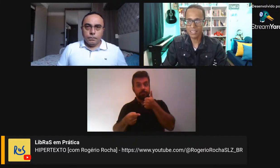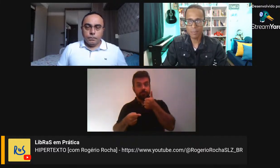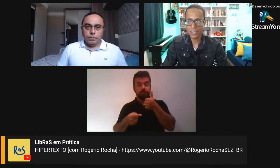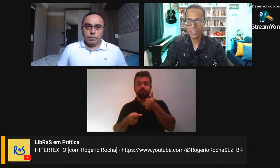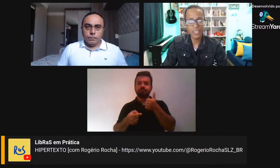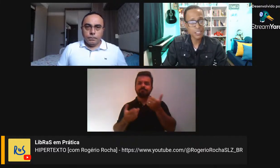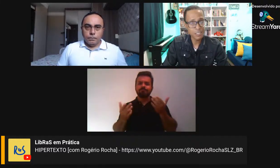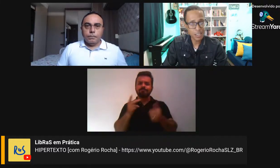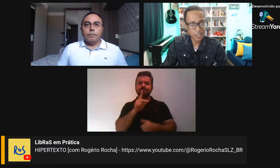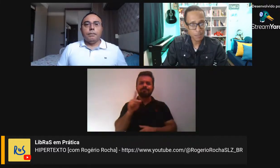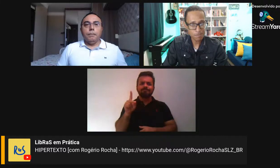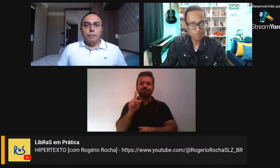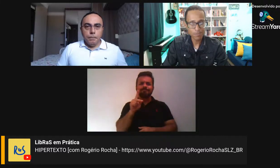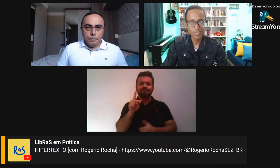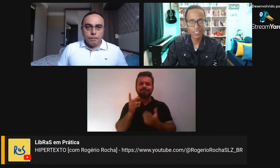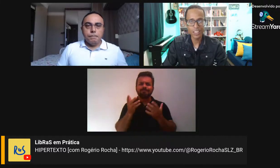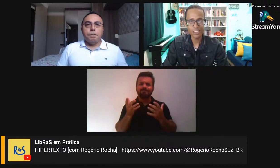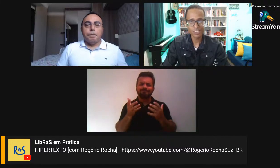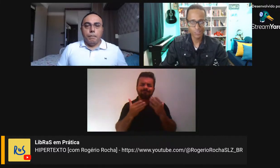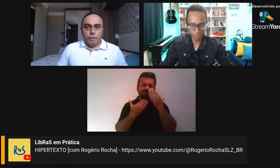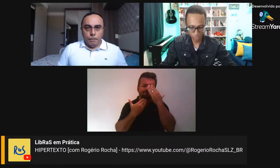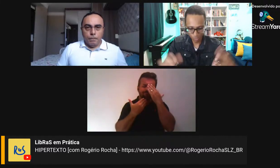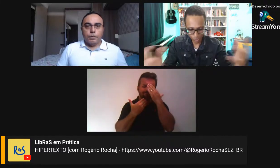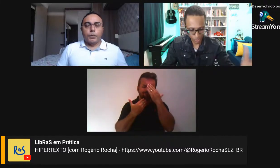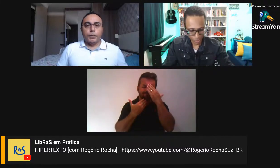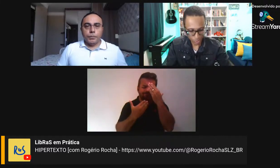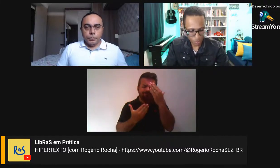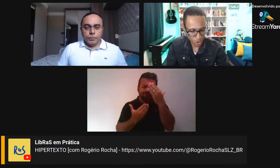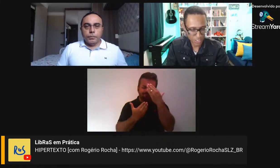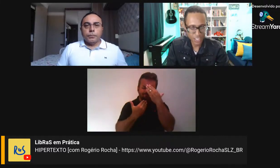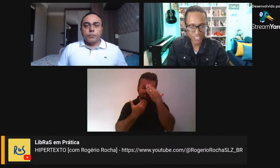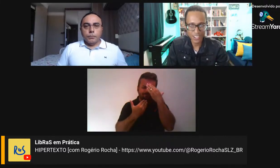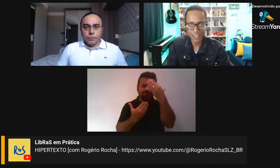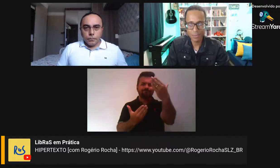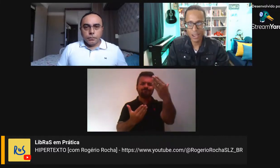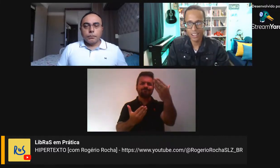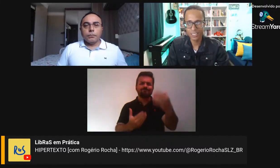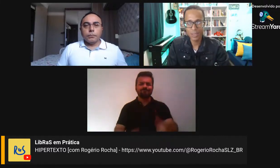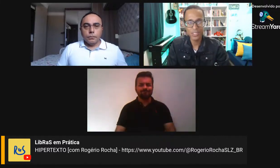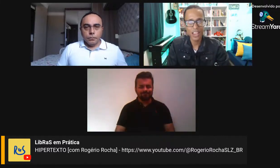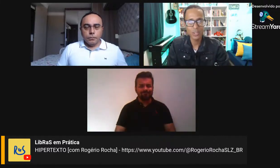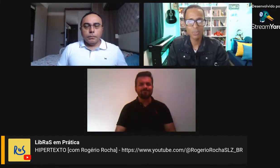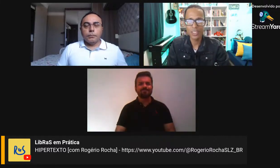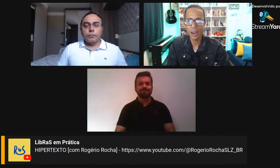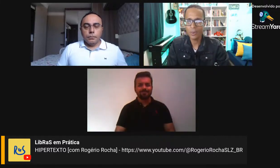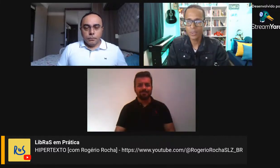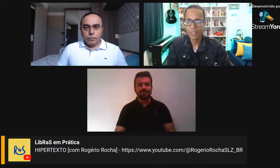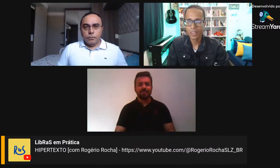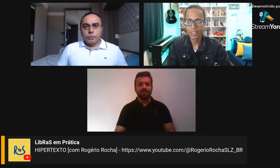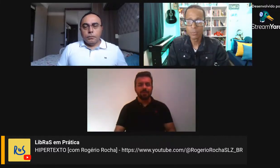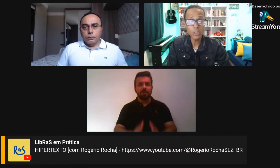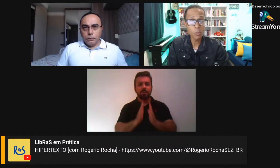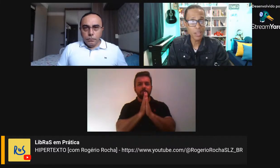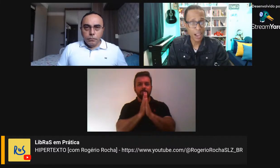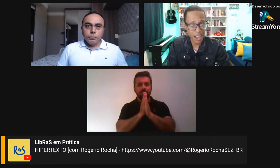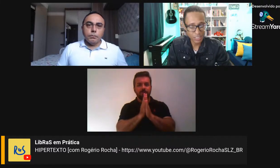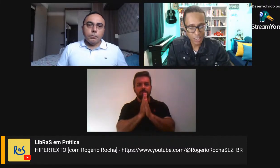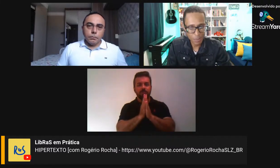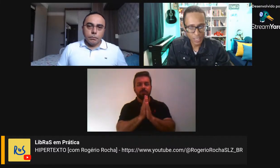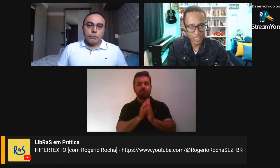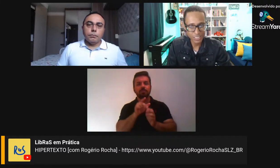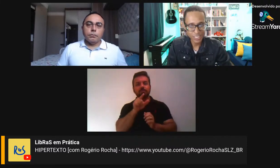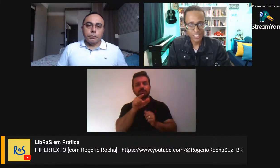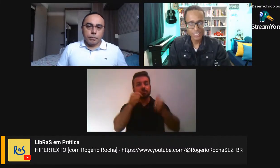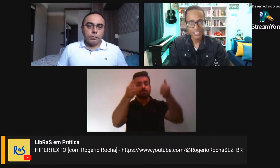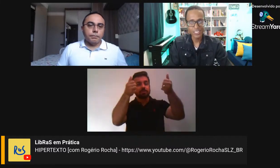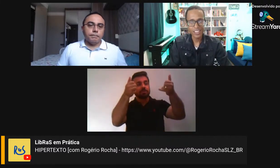imensamente agradecer, né, se eu posso aí deixar uma mensagem final, muito obrigado,